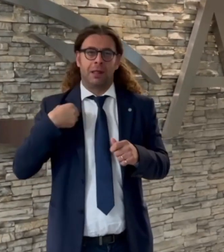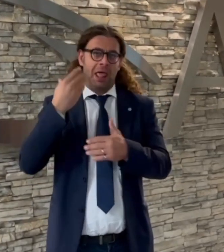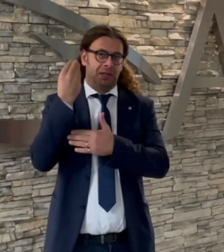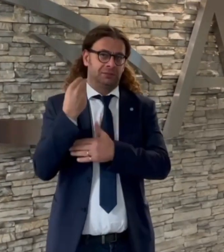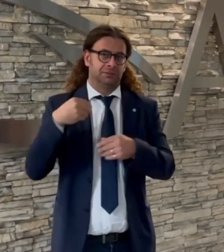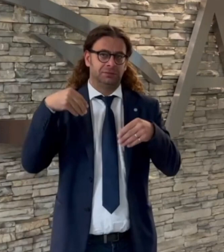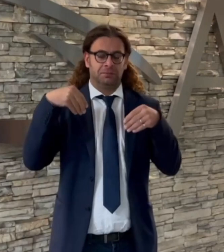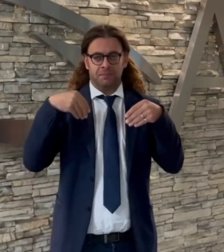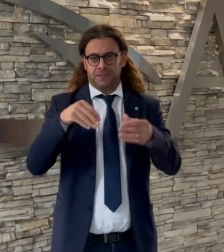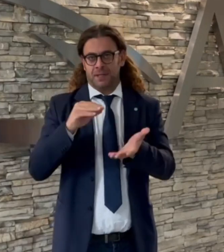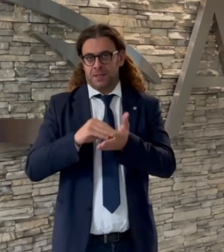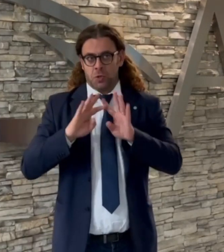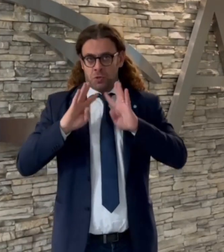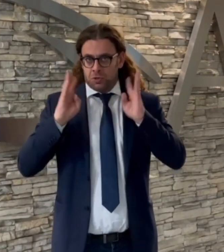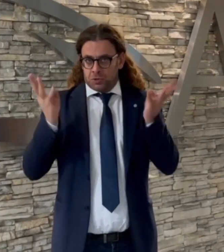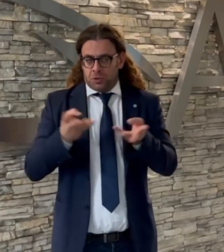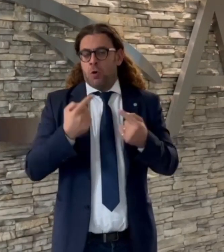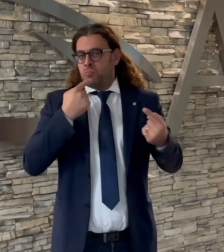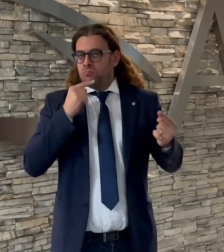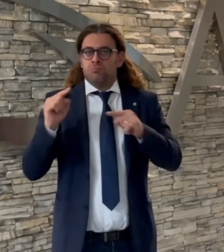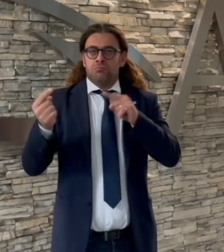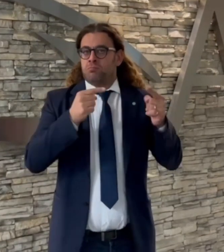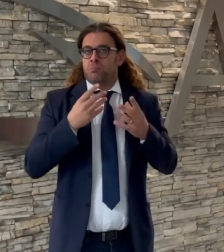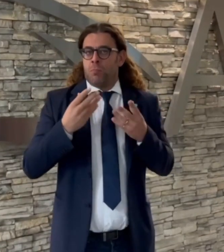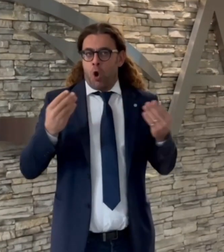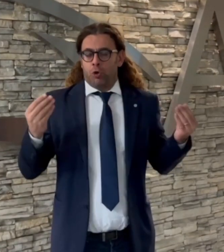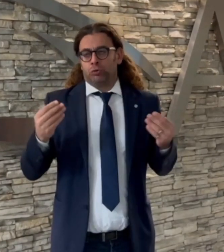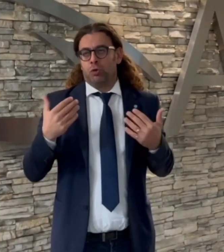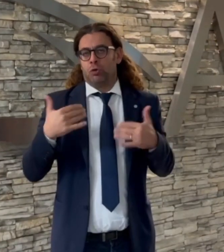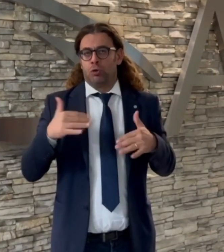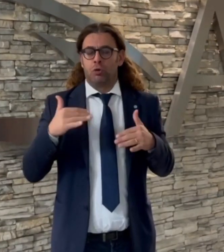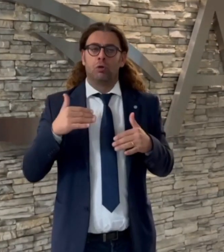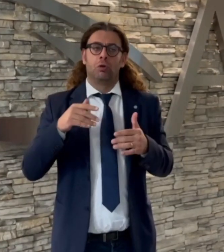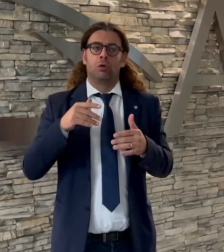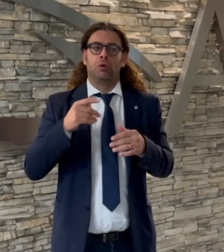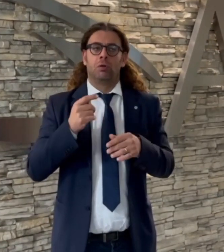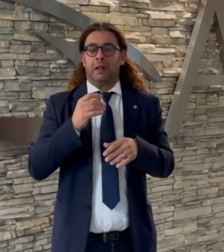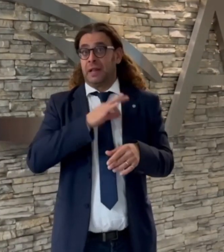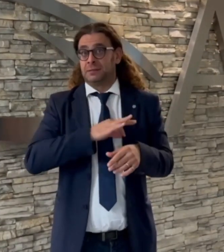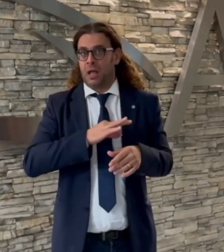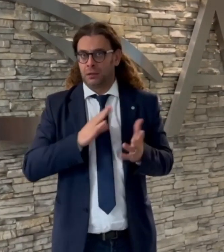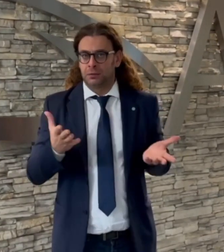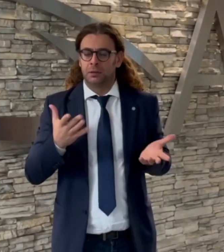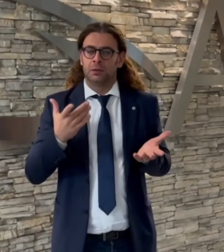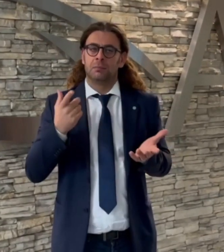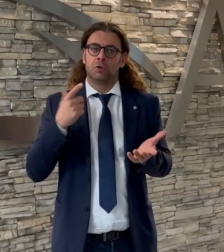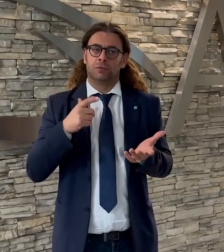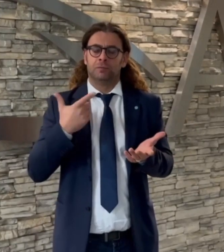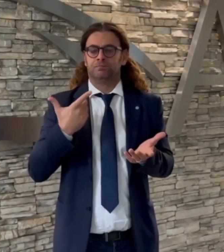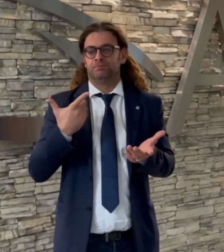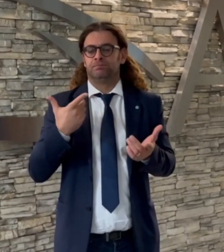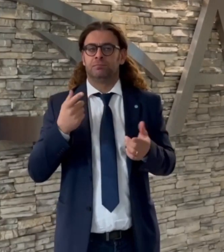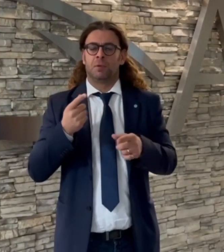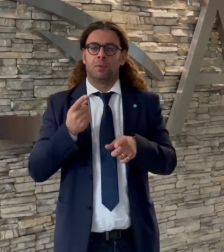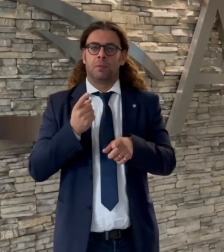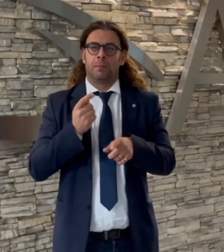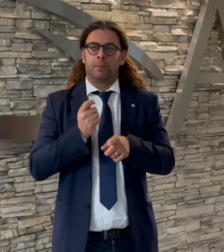e alla WIC, l'ENS ha partecipato al tavolo di confronto che è stato molto interessante perché è importante avere garanzia e tutela dell'accessibilità per i